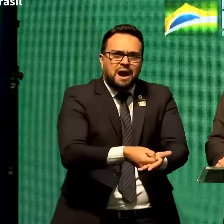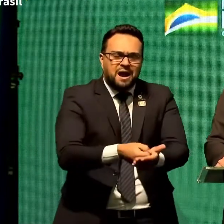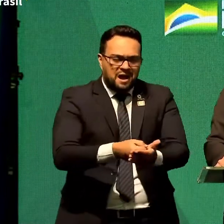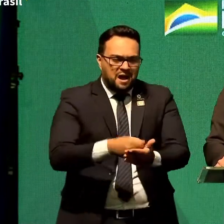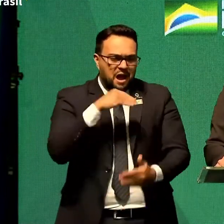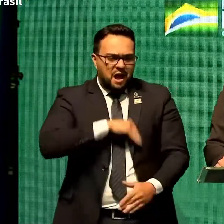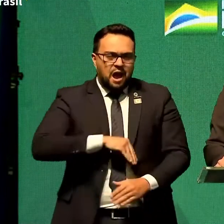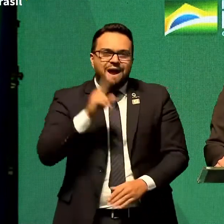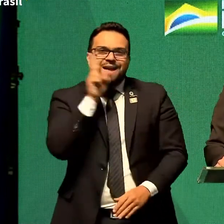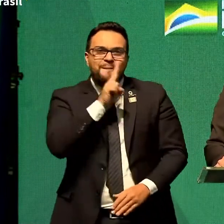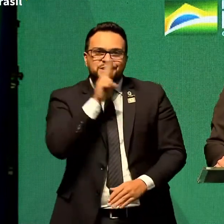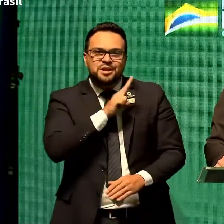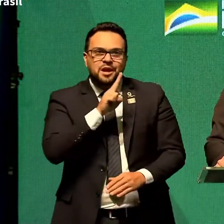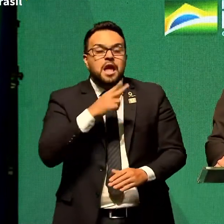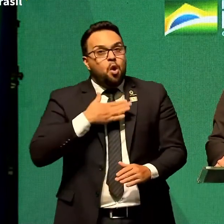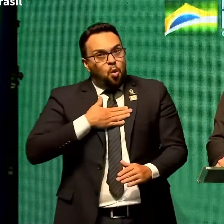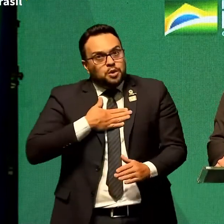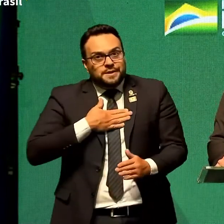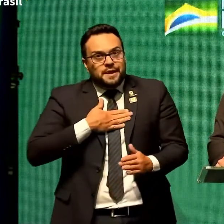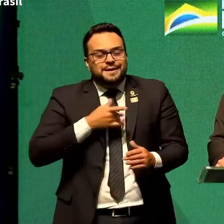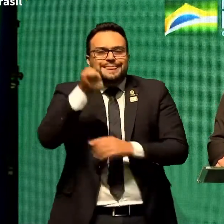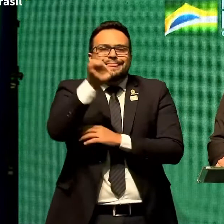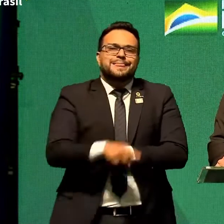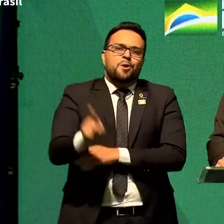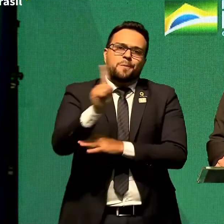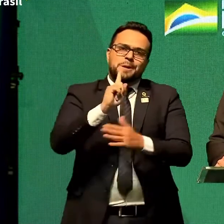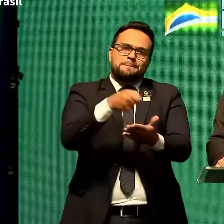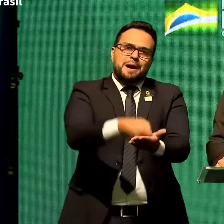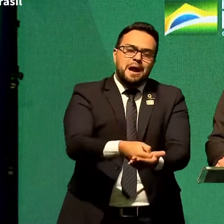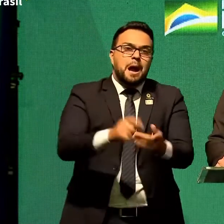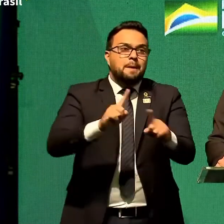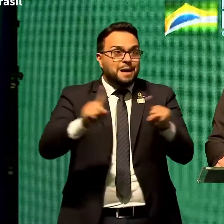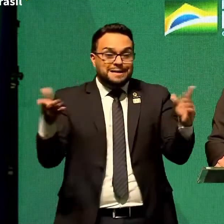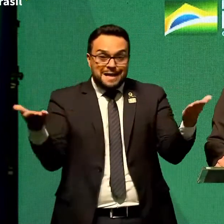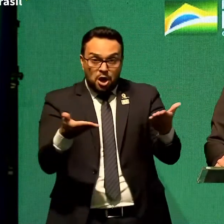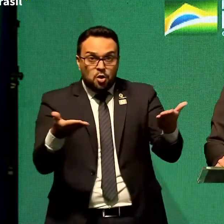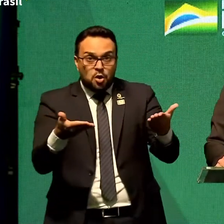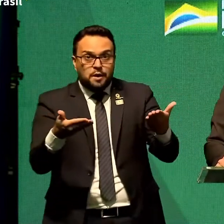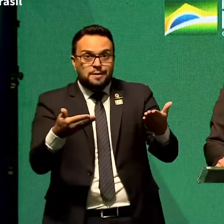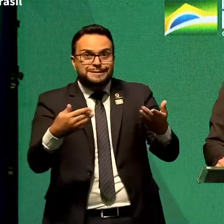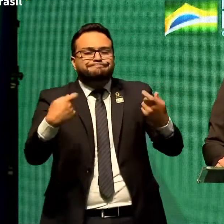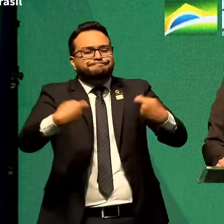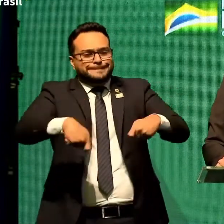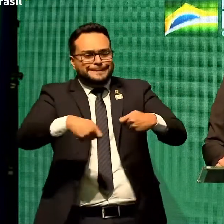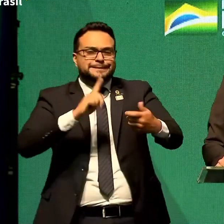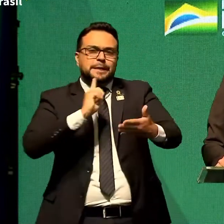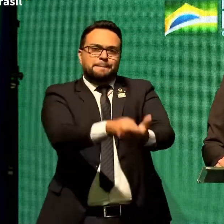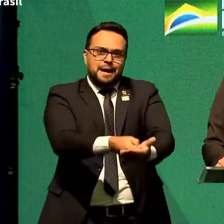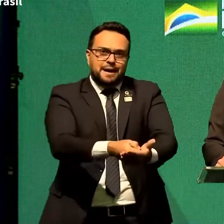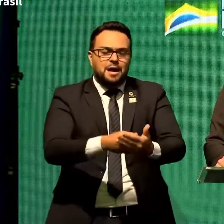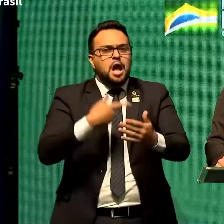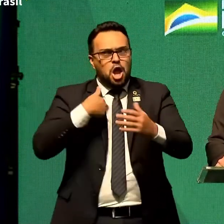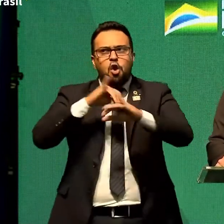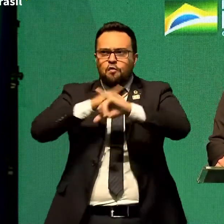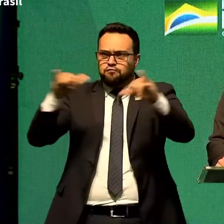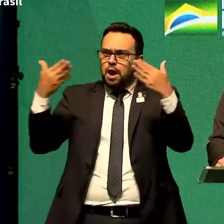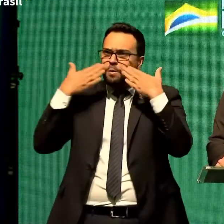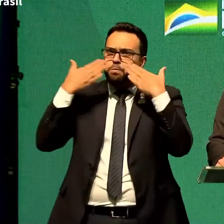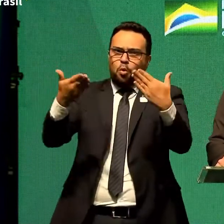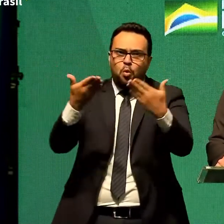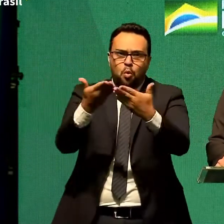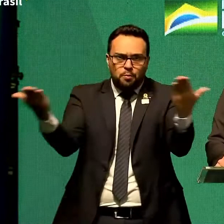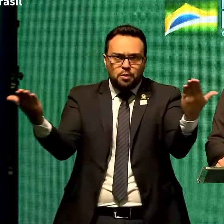Gostaria que não fosse necessário isso. Mas é, para evitar o mal maior, eu tenho dito publicamente.